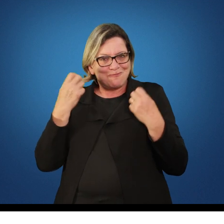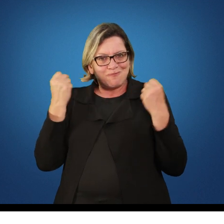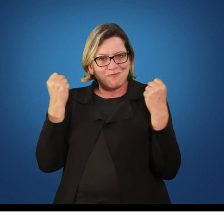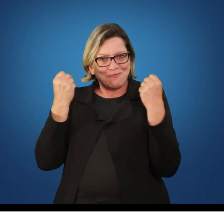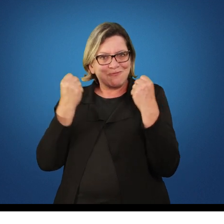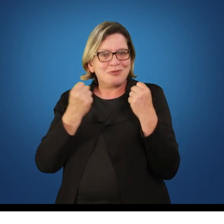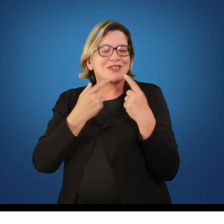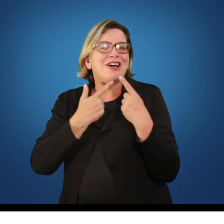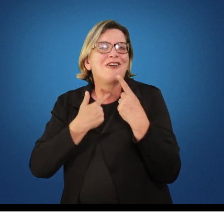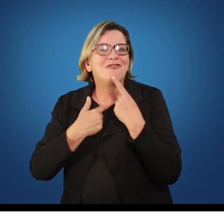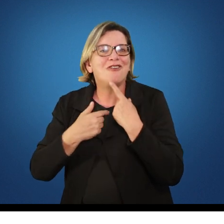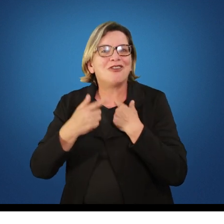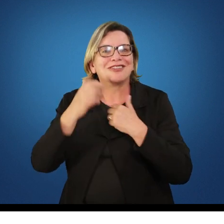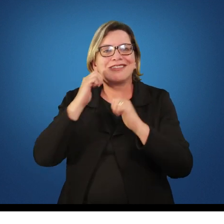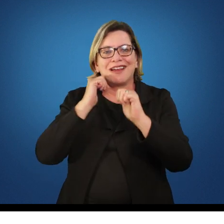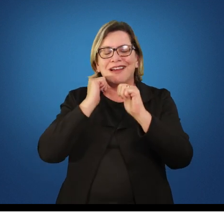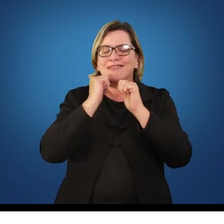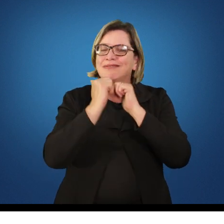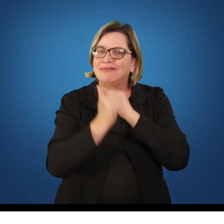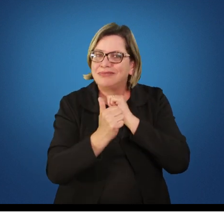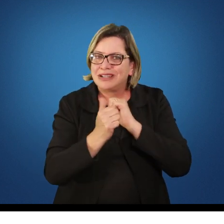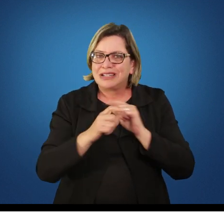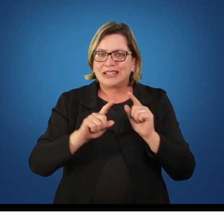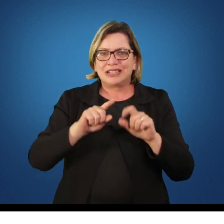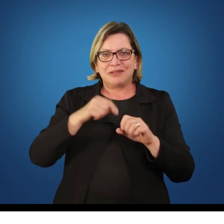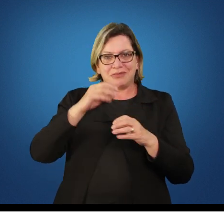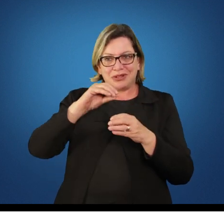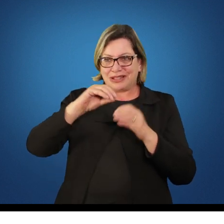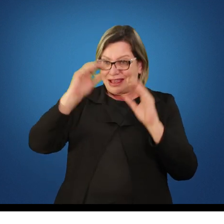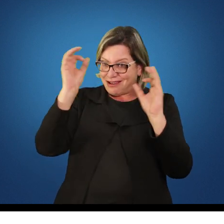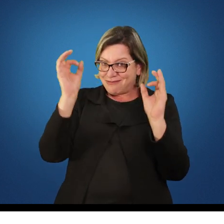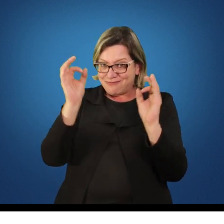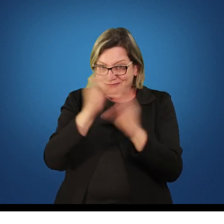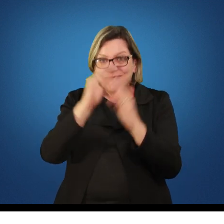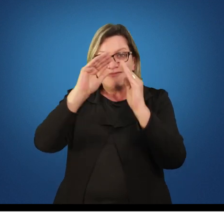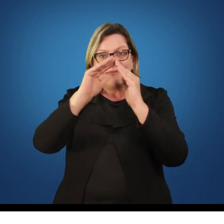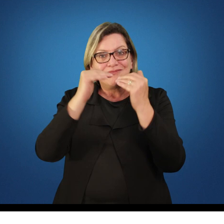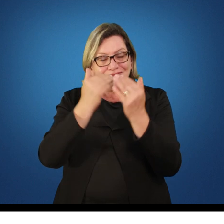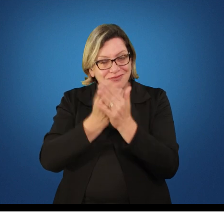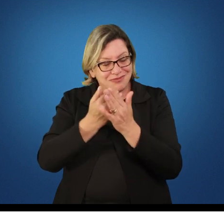dentro do esporte, e quando ele saia, ele continue a praticar.